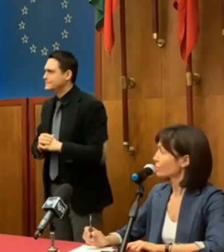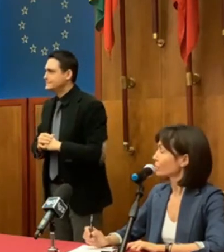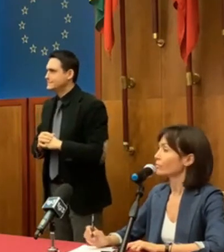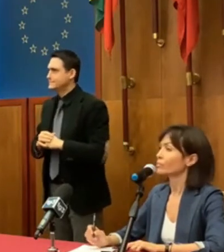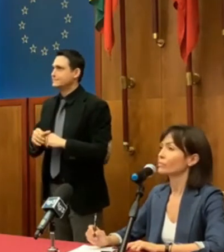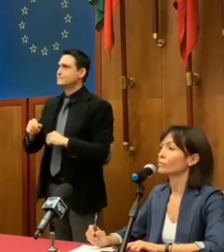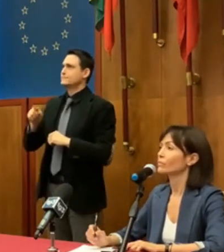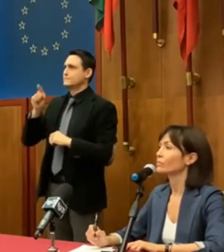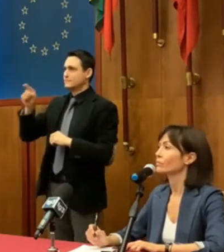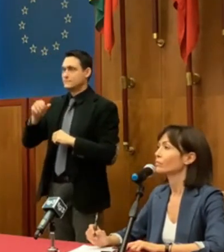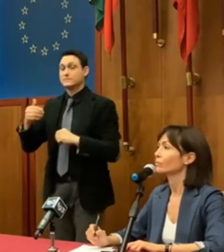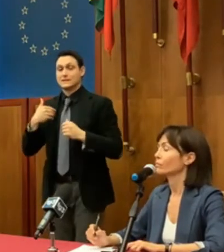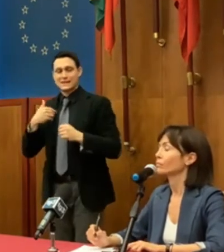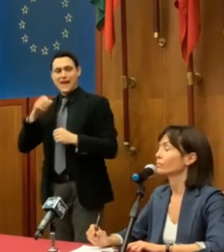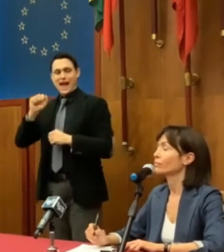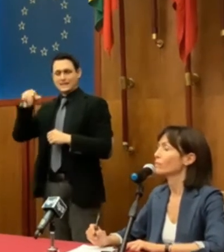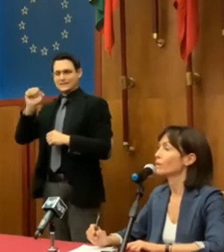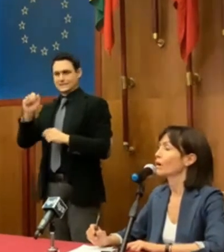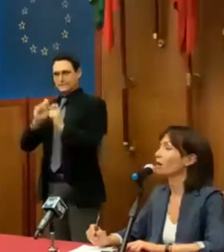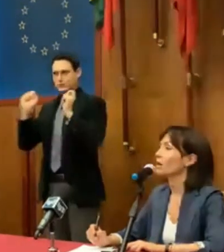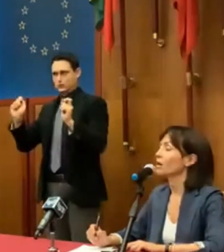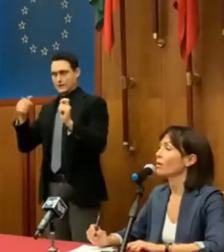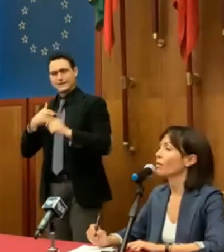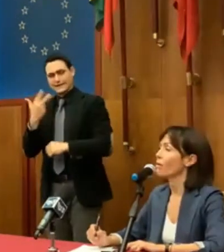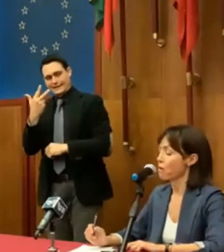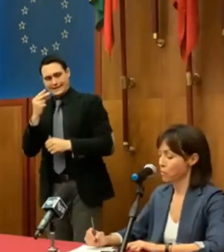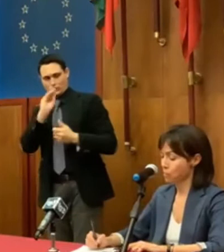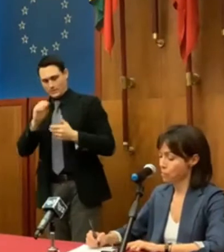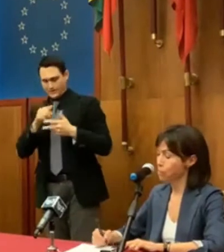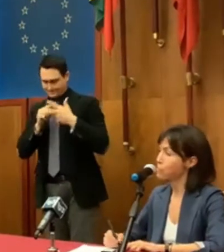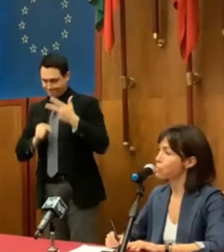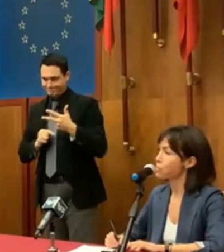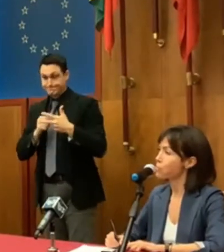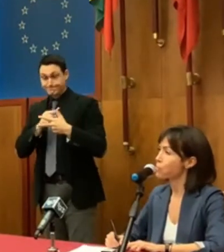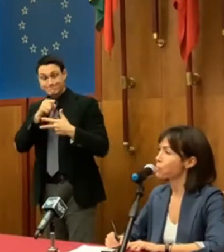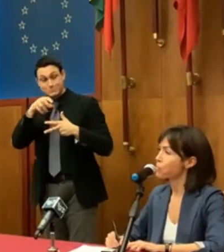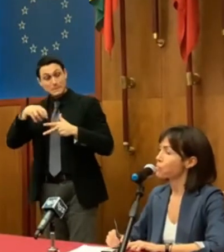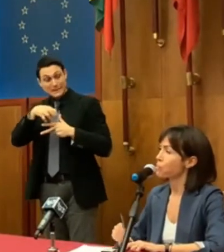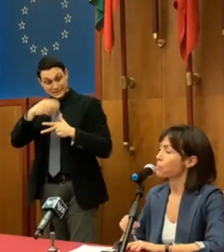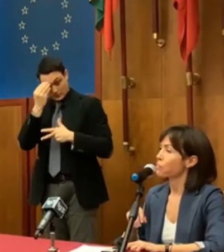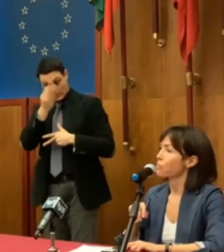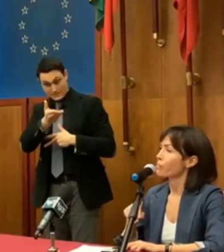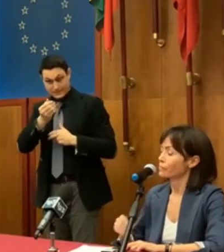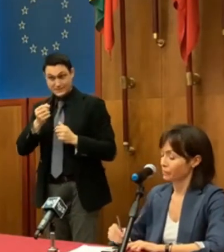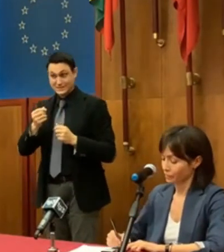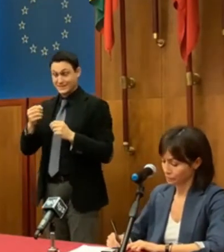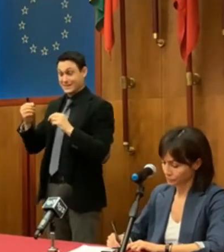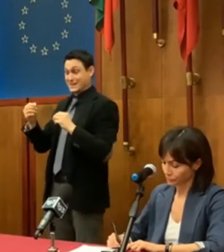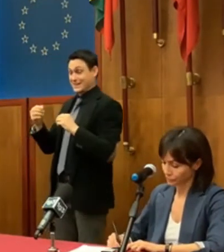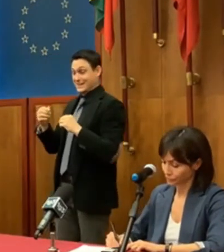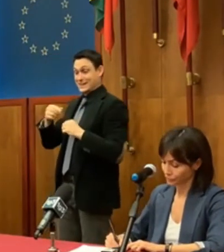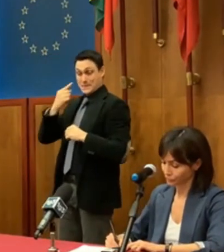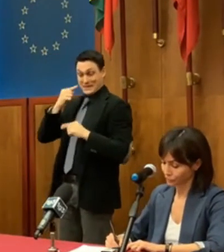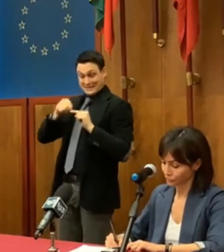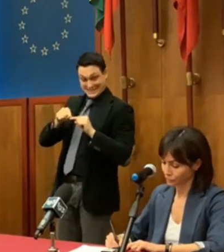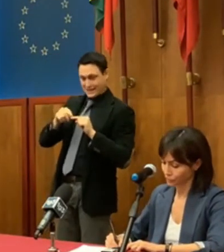Sì, Alfredo Pecoraro dell'Ansa. Io volevo fare due domande. La prima è se il Ministro ritiene che il ponte dello stretto alla